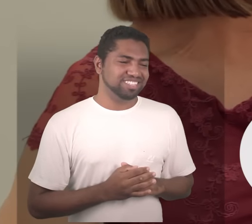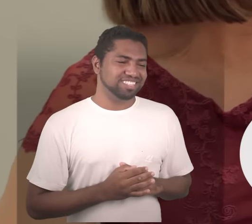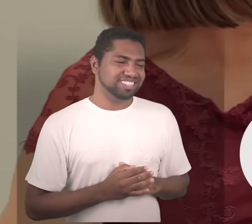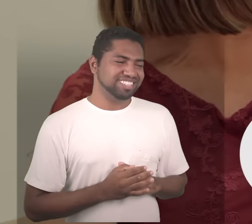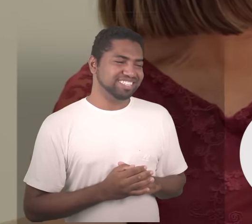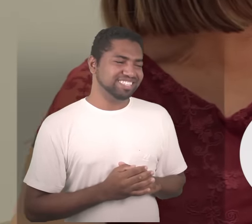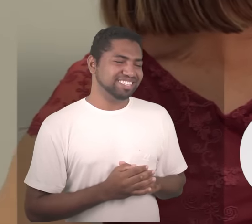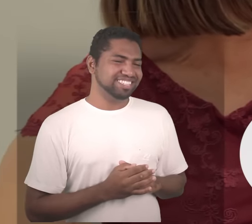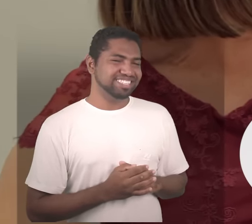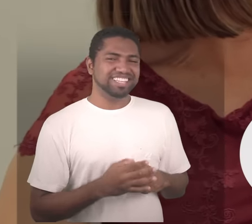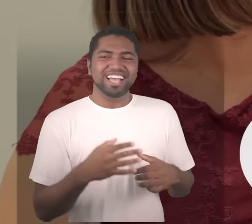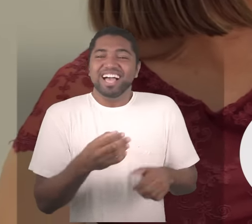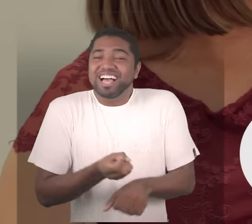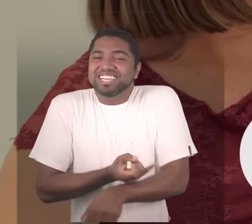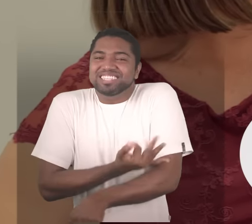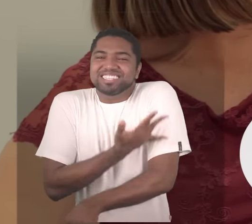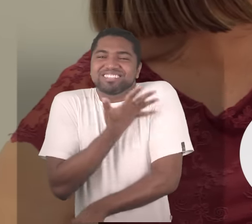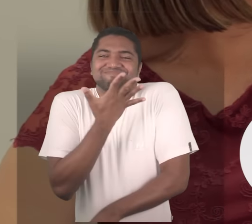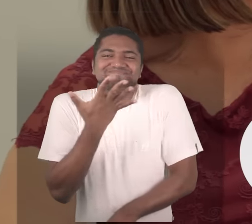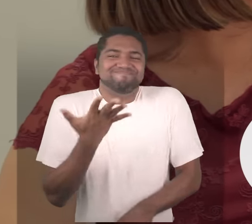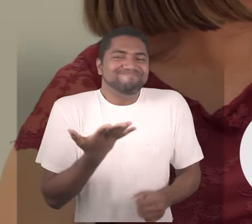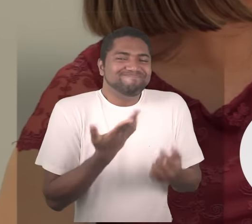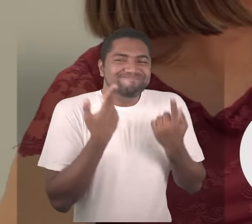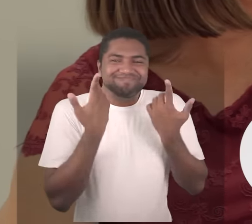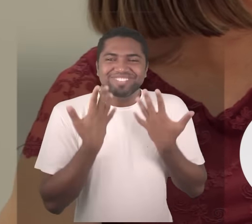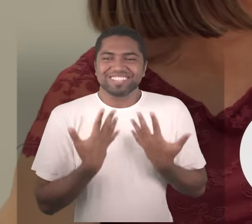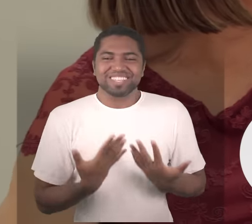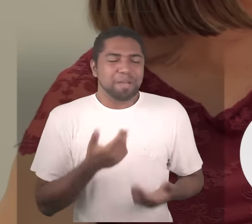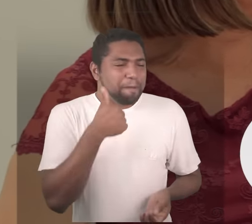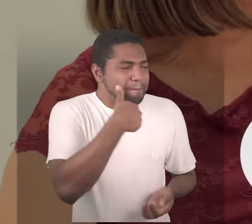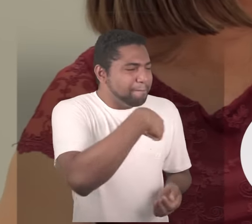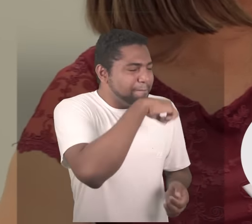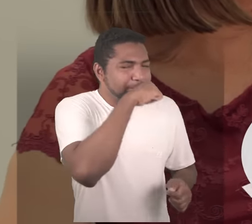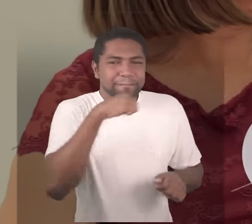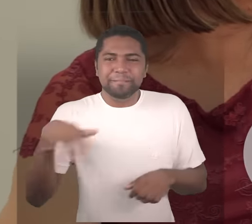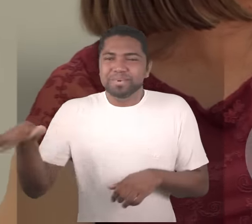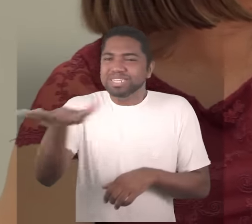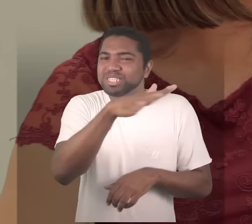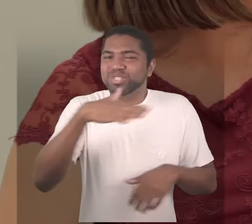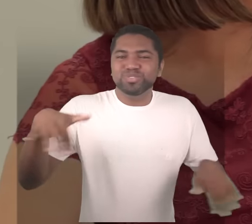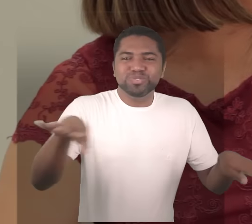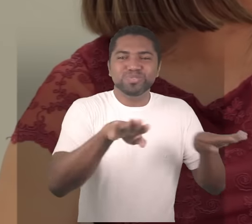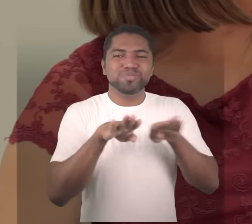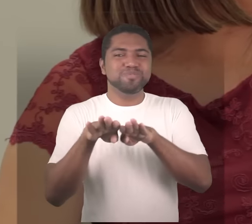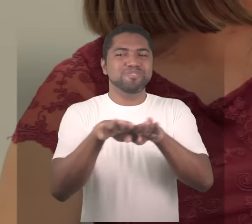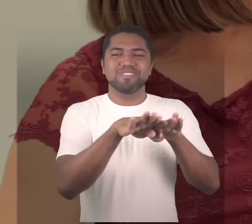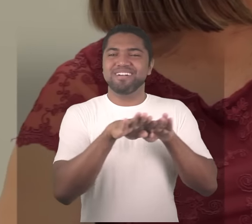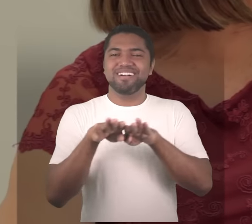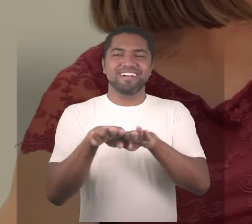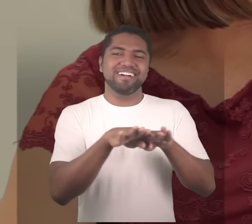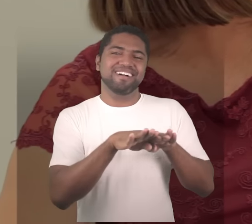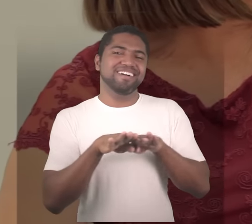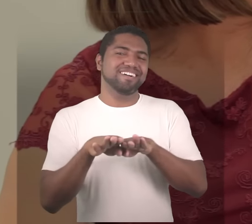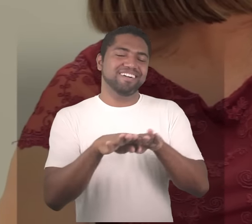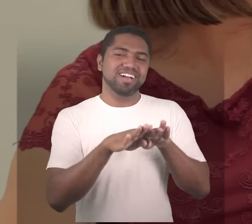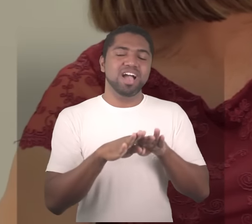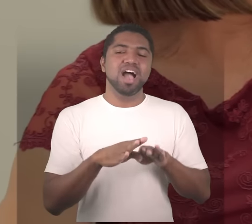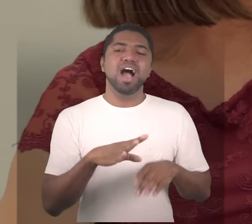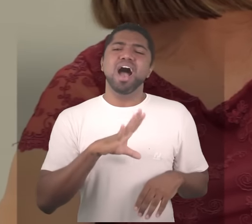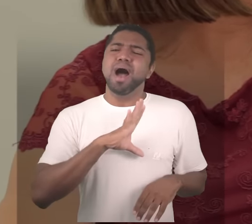chega até emocional é igualzinho mãe é a mesma coisa gente só muda de casa mas é a mesma coisa a gente ama muito né